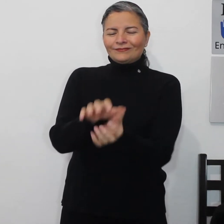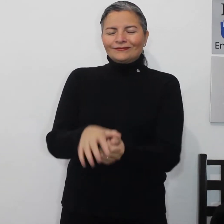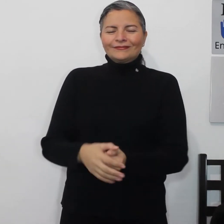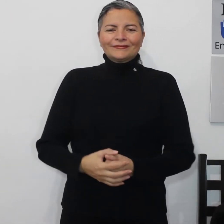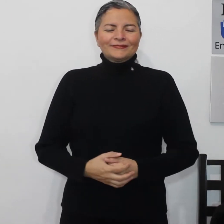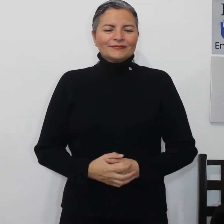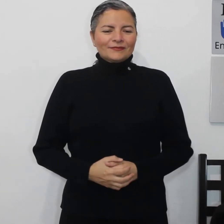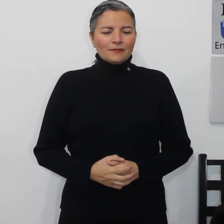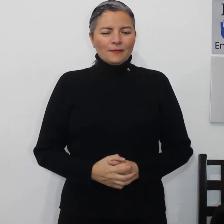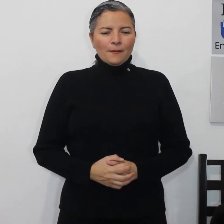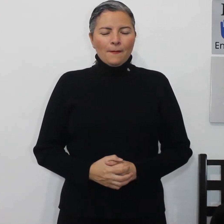pasta,